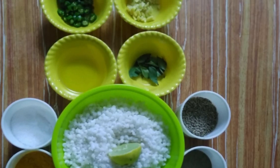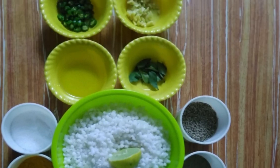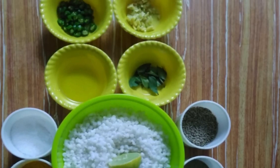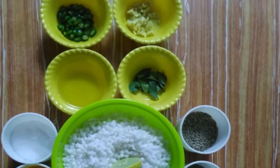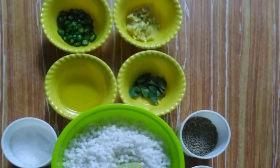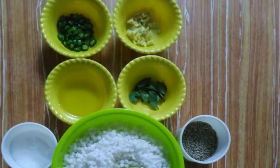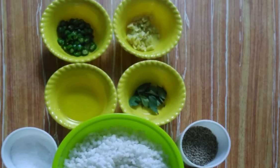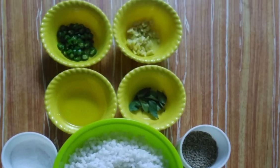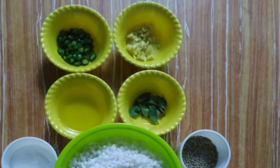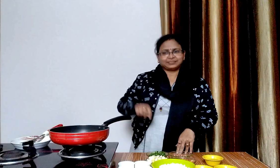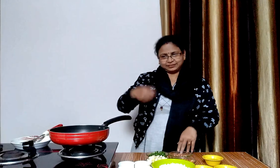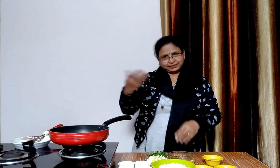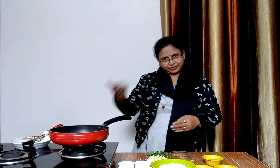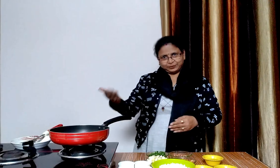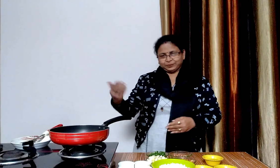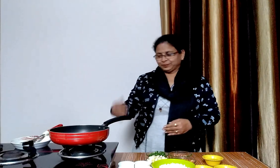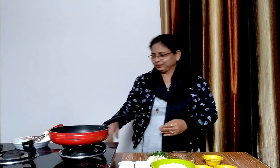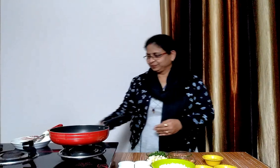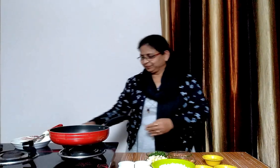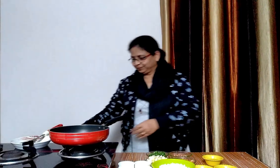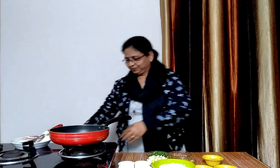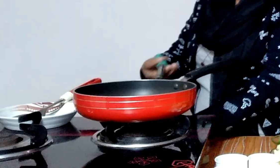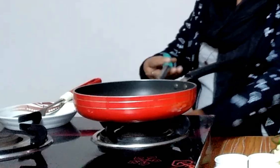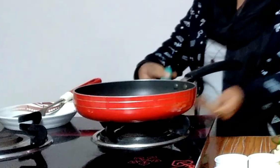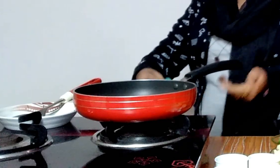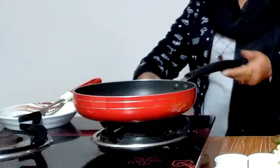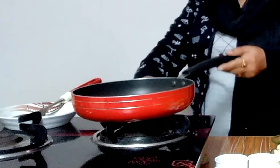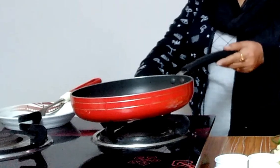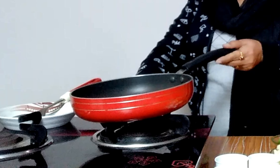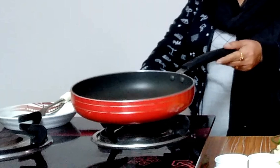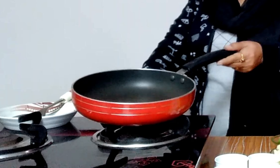आईए मनाना श्रू करते हैं सबसे पहले पैन गरम करेंगे